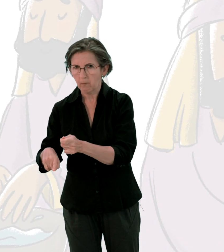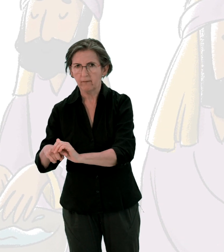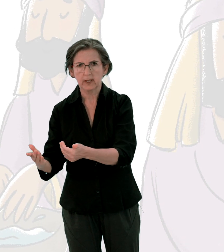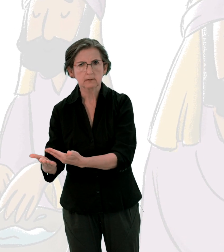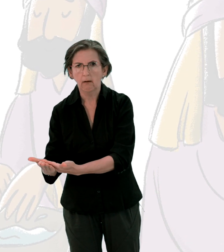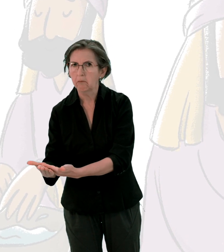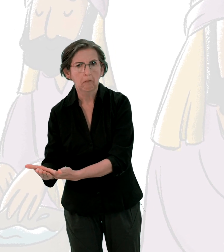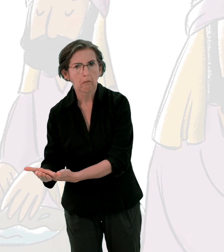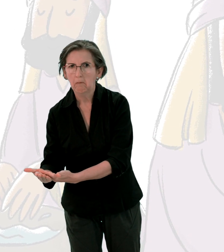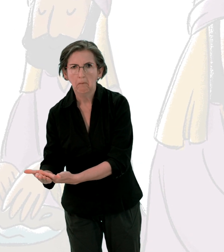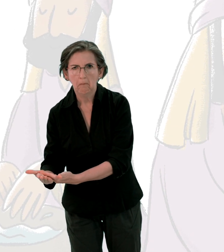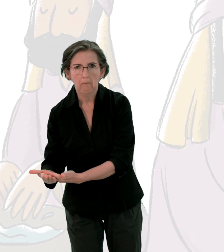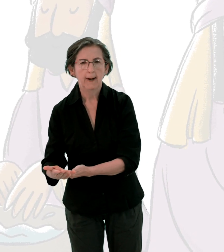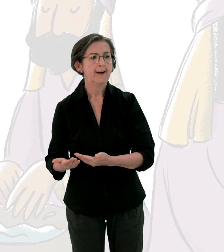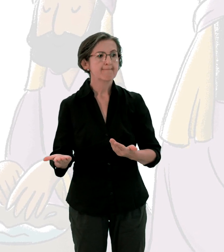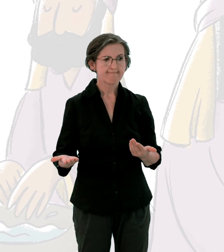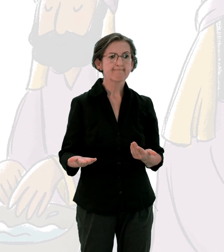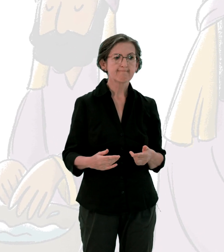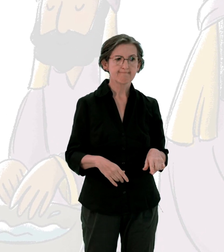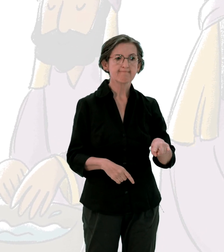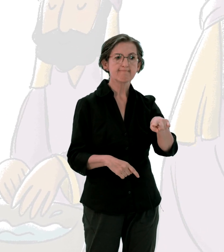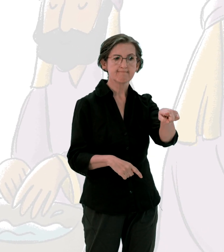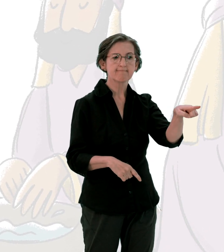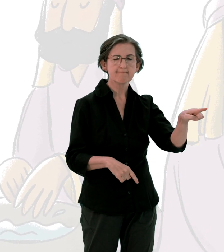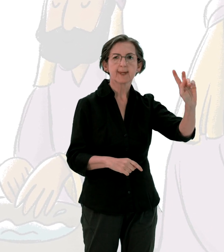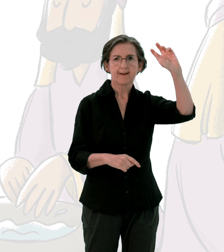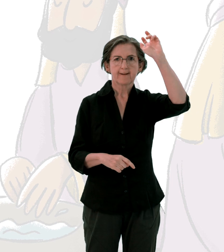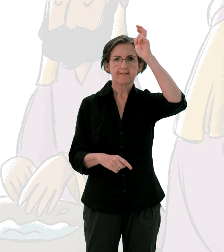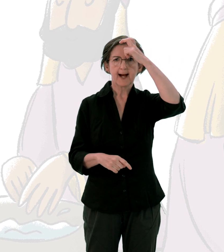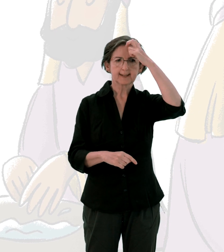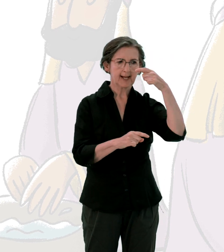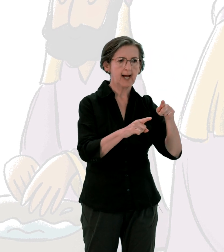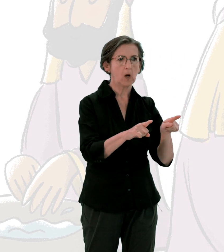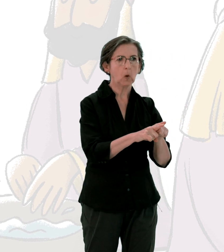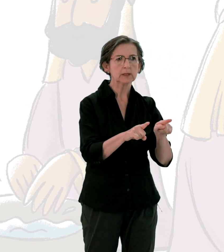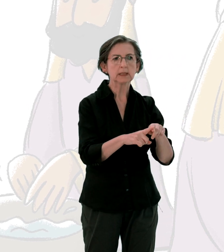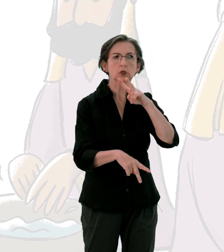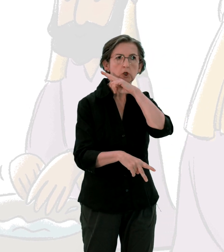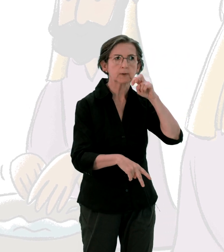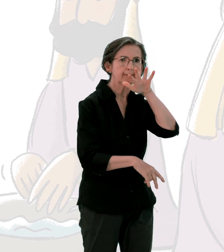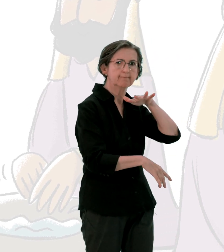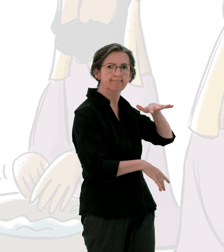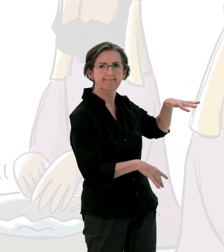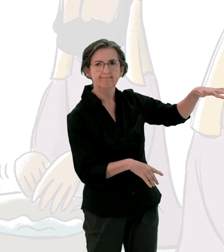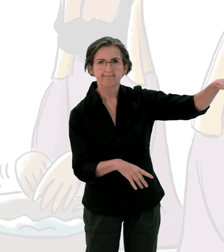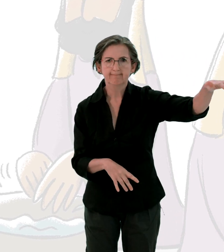En effet, les pharisiens et tous les autres juifs obéissent à la tradition de leurs ancêtres,